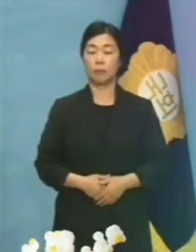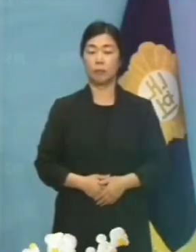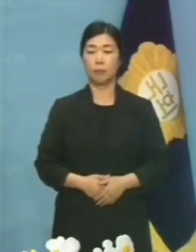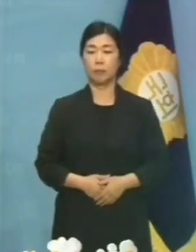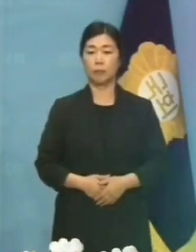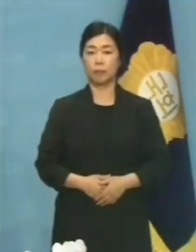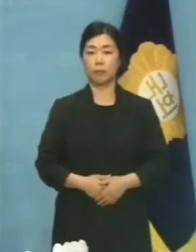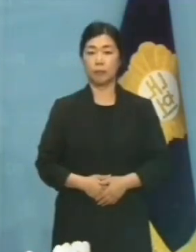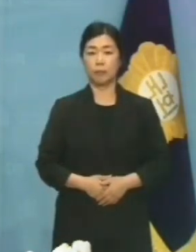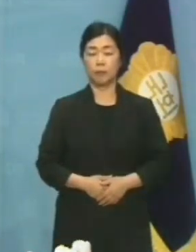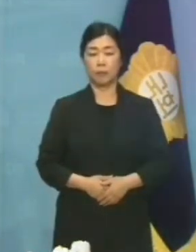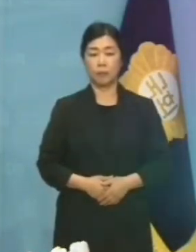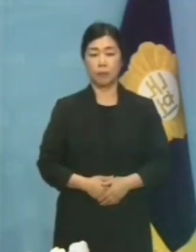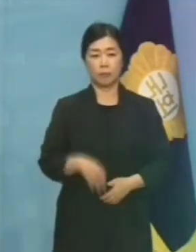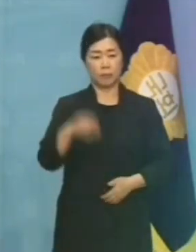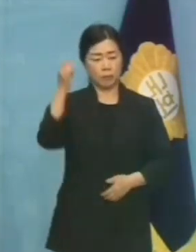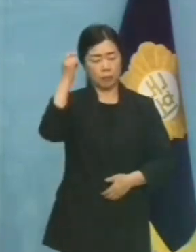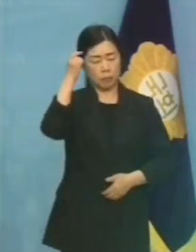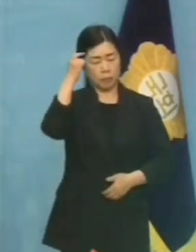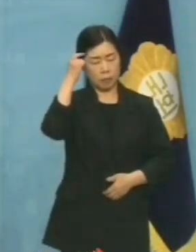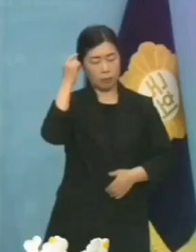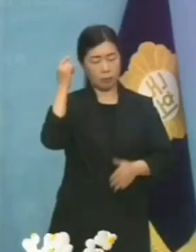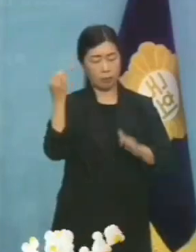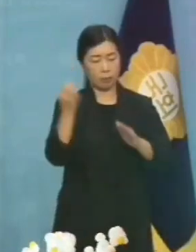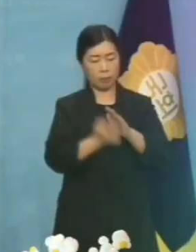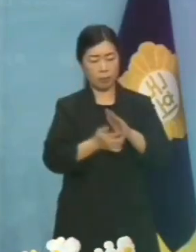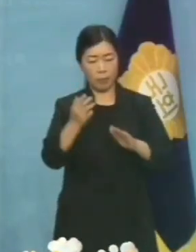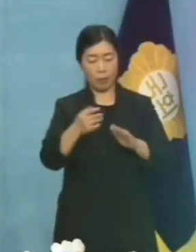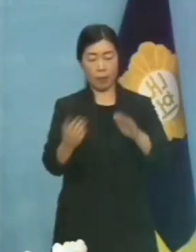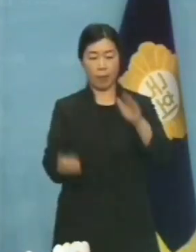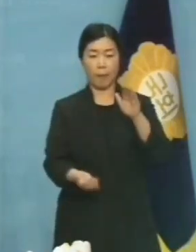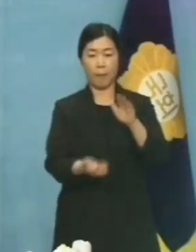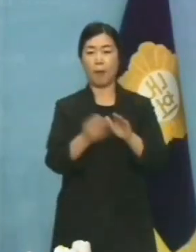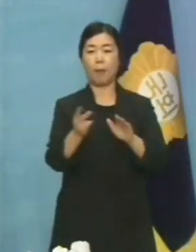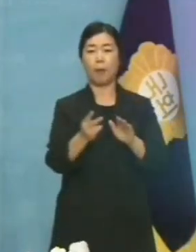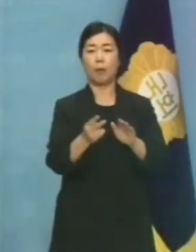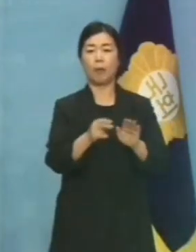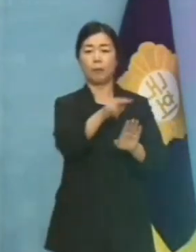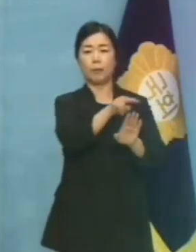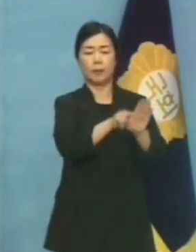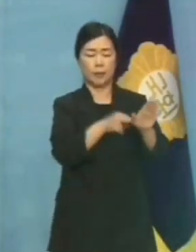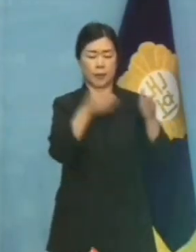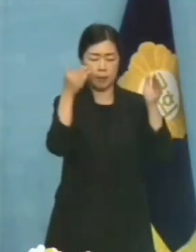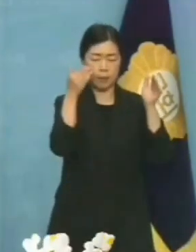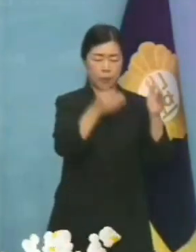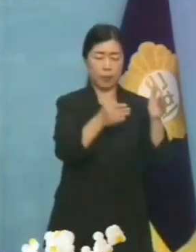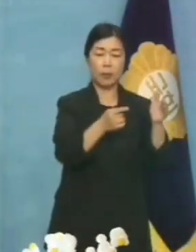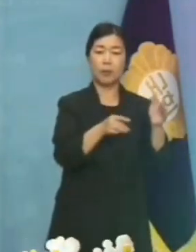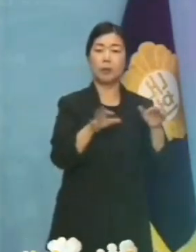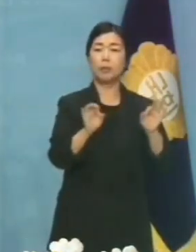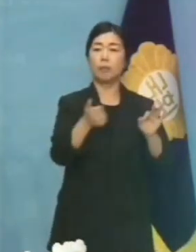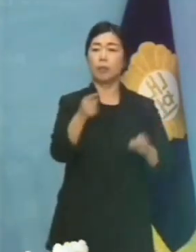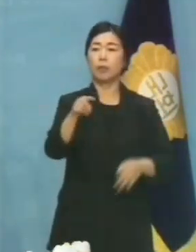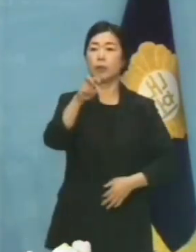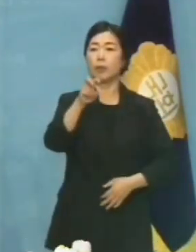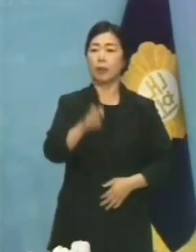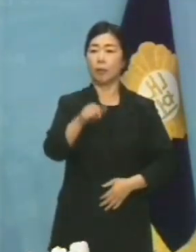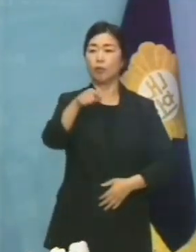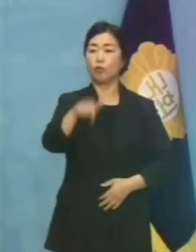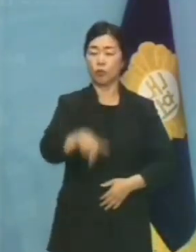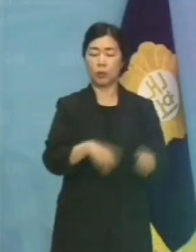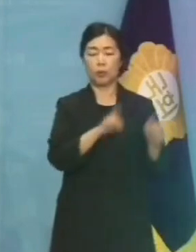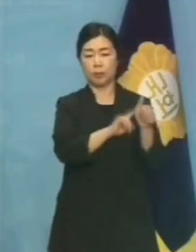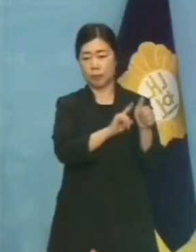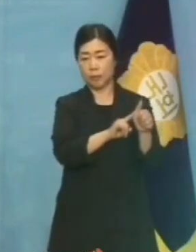머릿속에 온통 가상화폐로 가득 찬 김남국 의원은 이제 국회의원직을 내려놓아야 합니다. 부정한